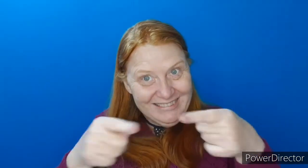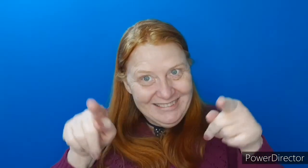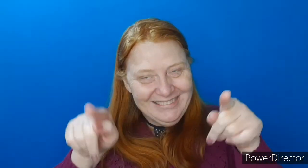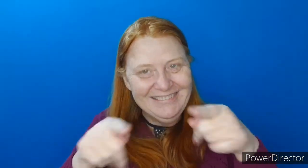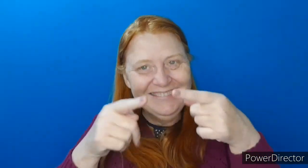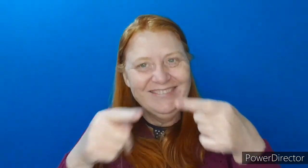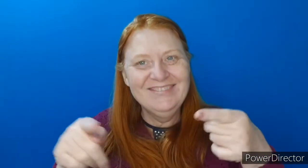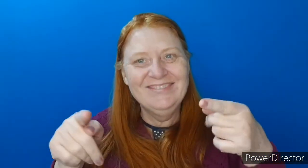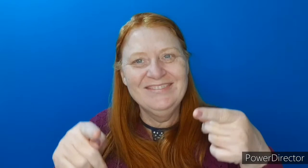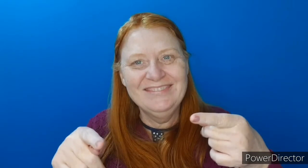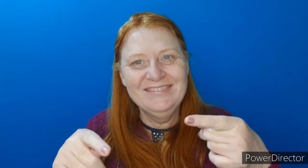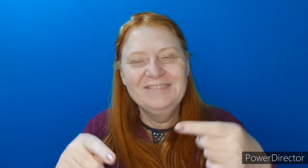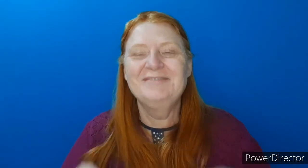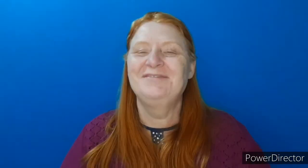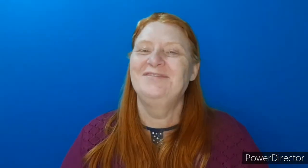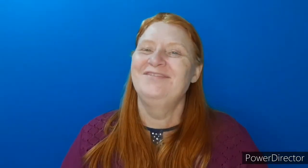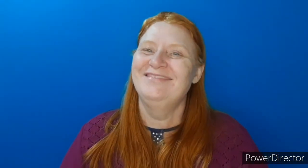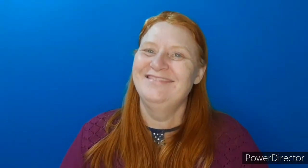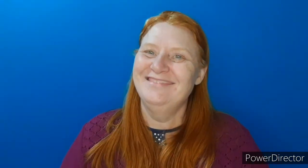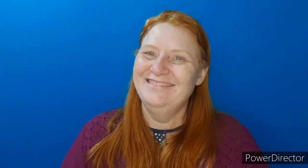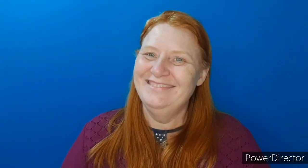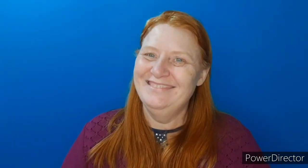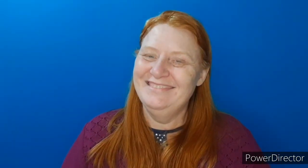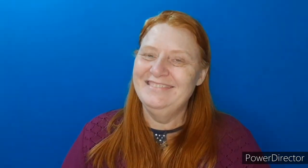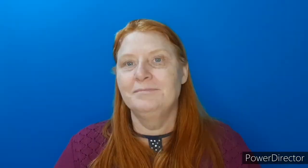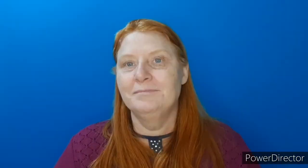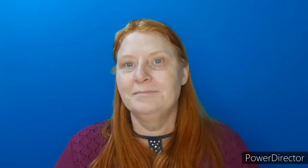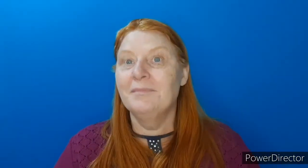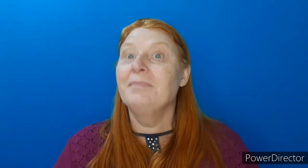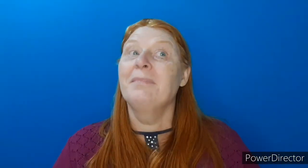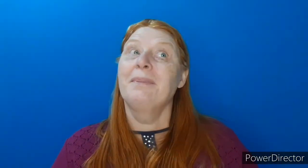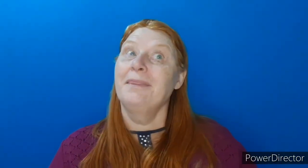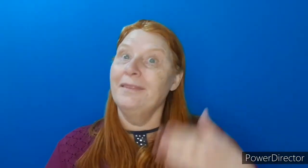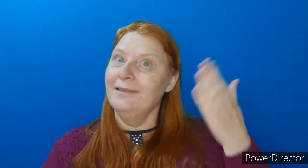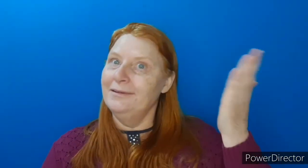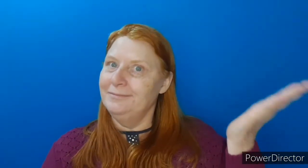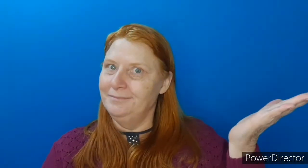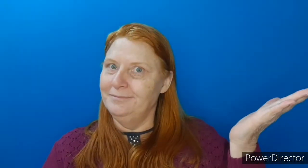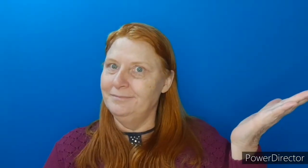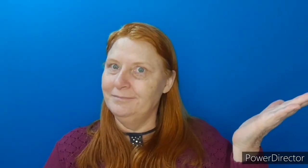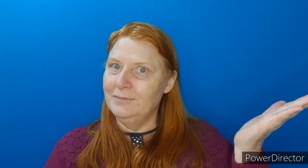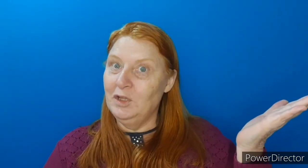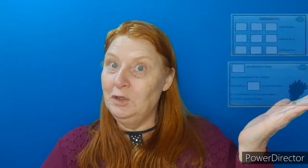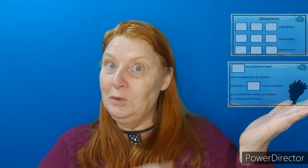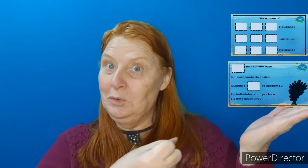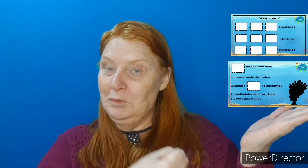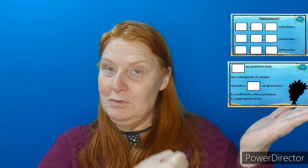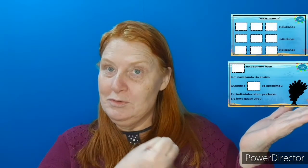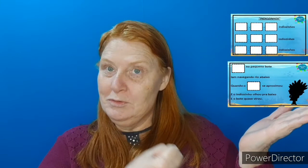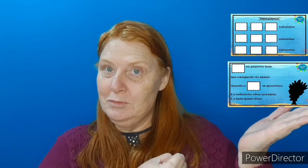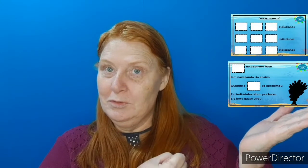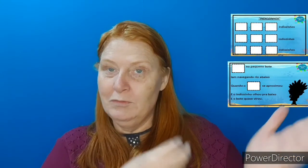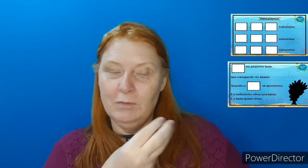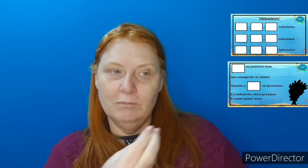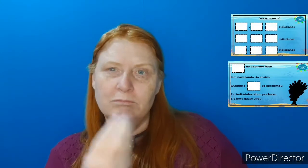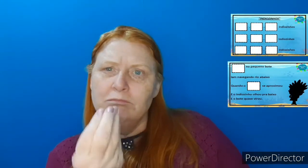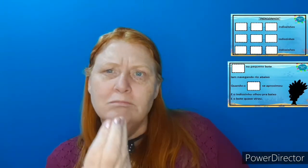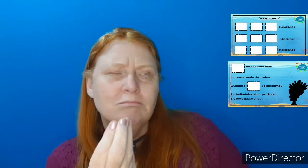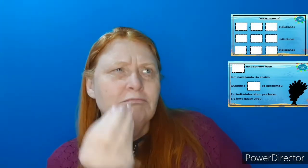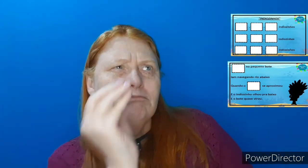Gostaram da música? Ah, espero que gostaram. Então, agora nós vamos fazer essa atividade. Nós vamos pegar os